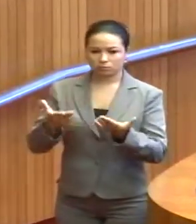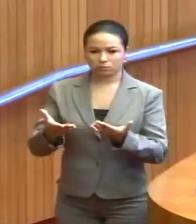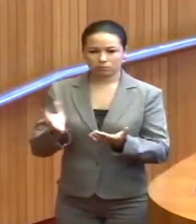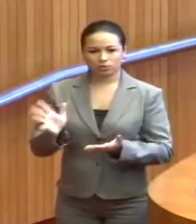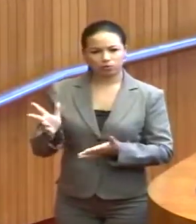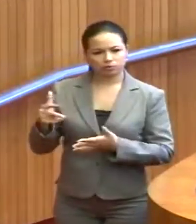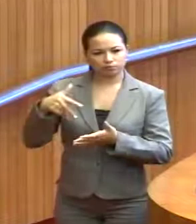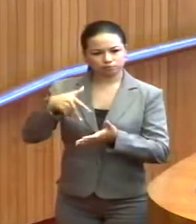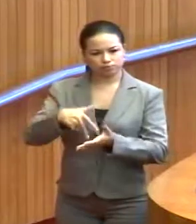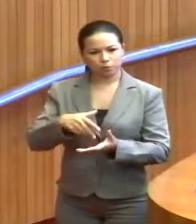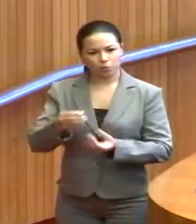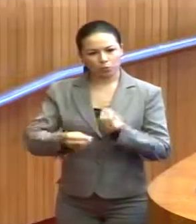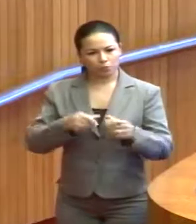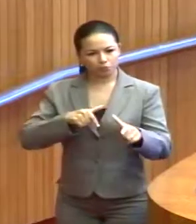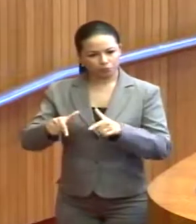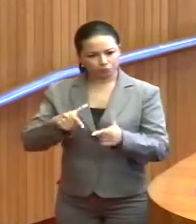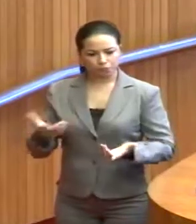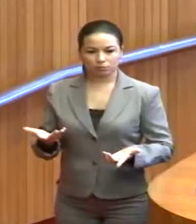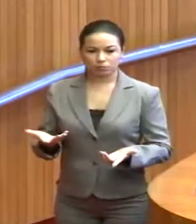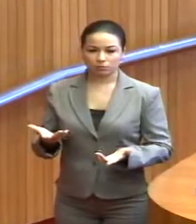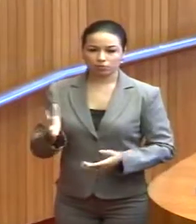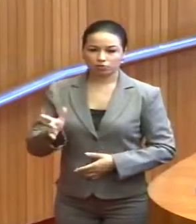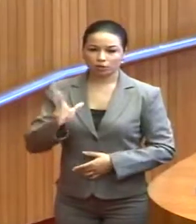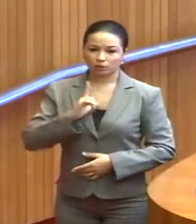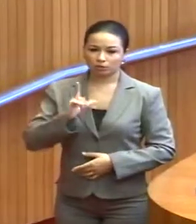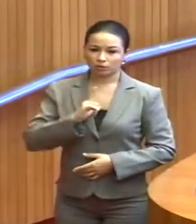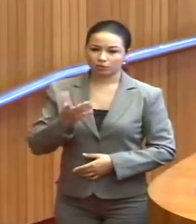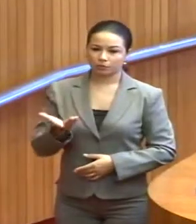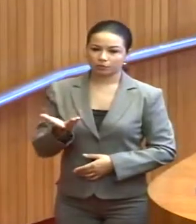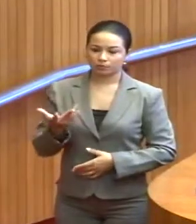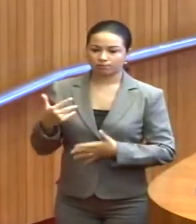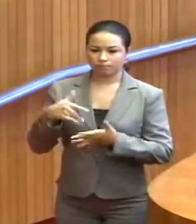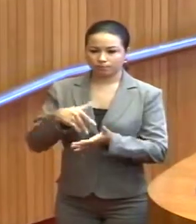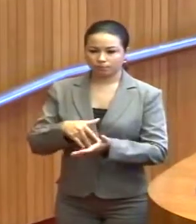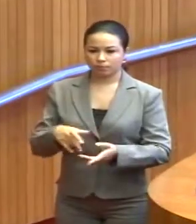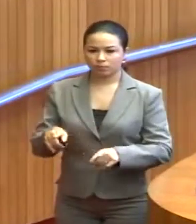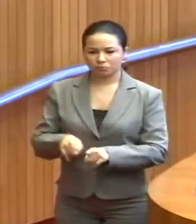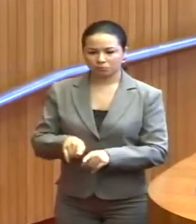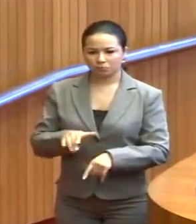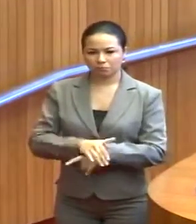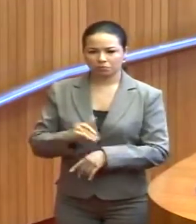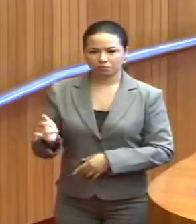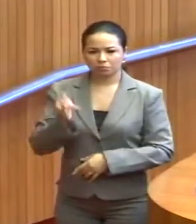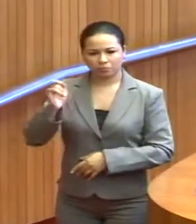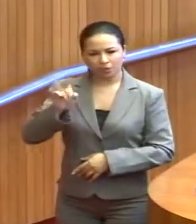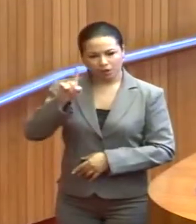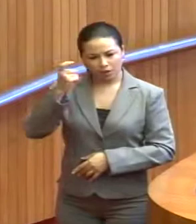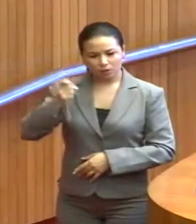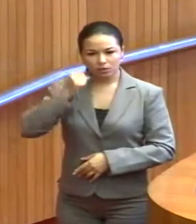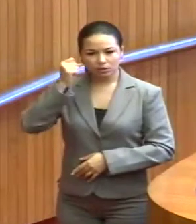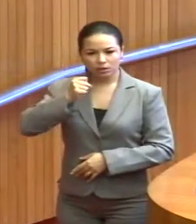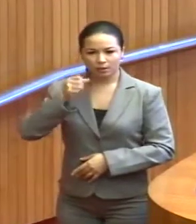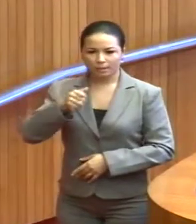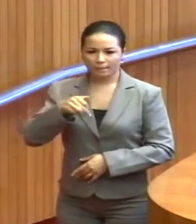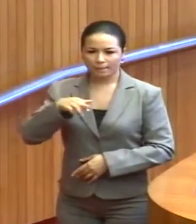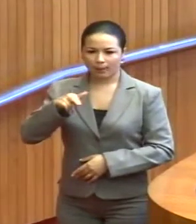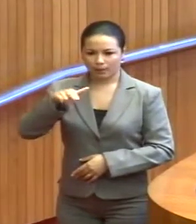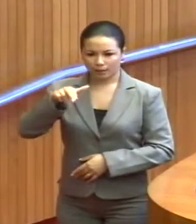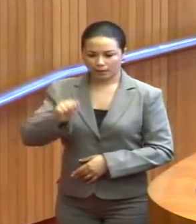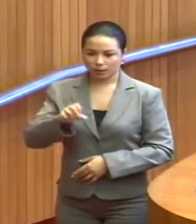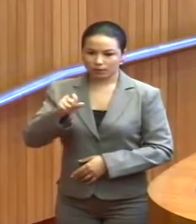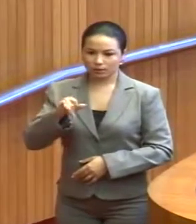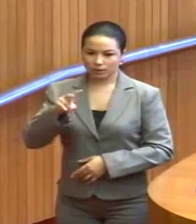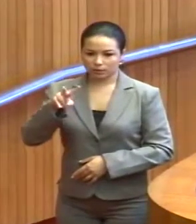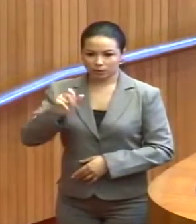Participamos de uma forma ativa e tivemos a participação ilustre da ex-senadora Marina Silva na nossa campanha